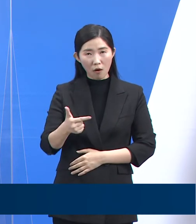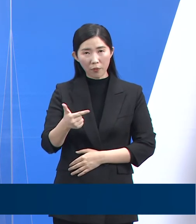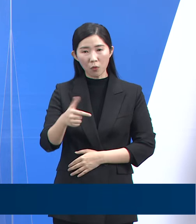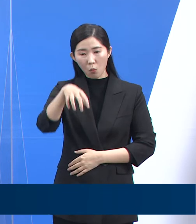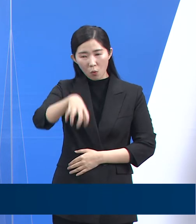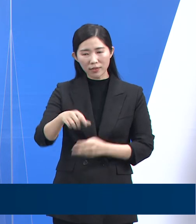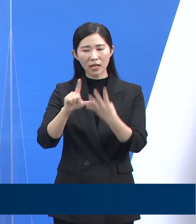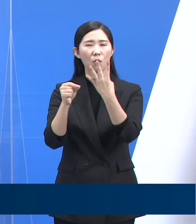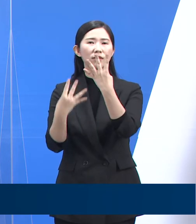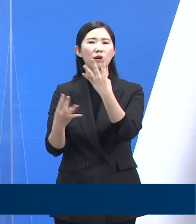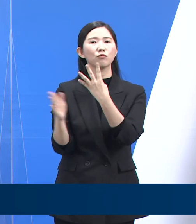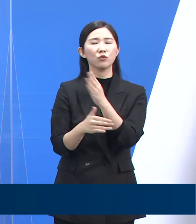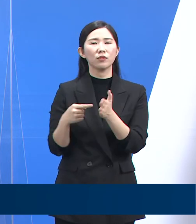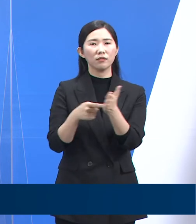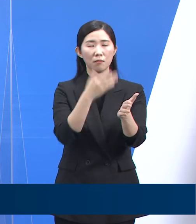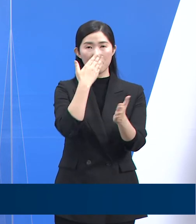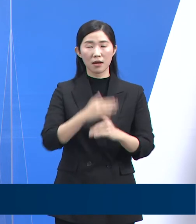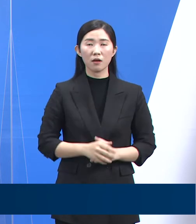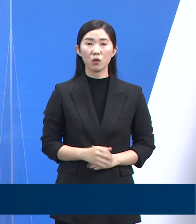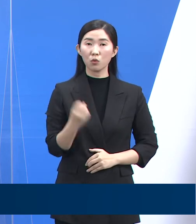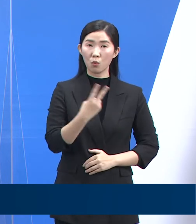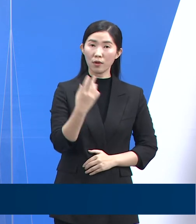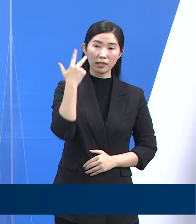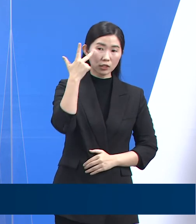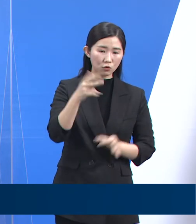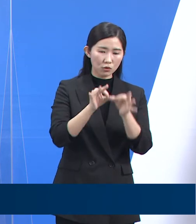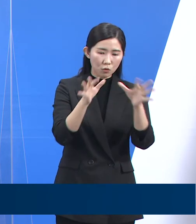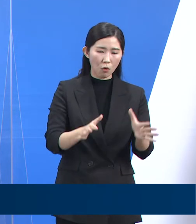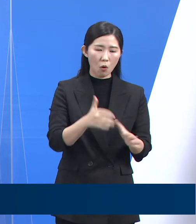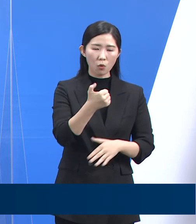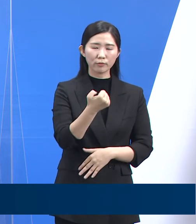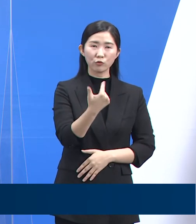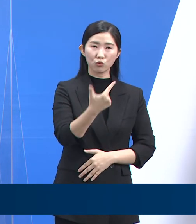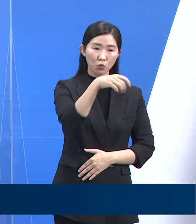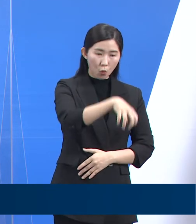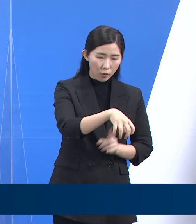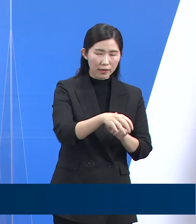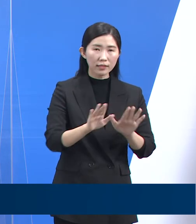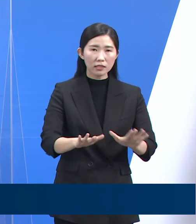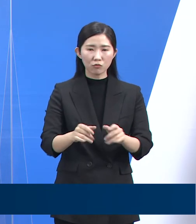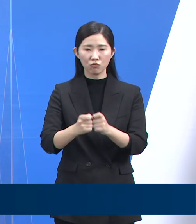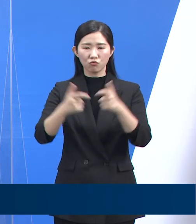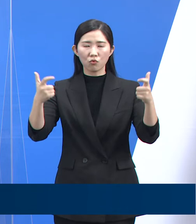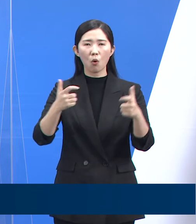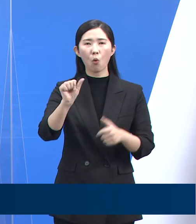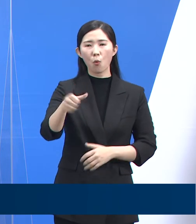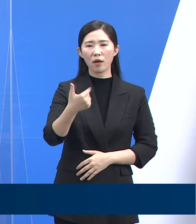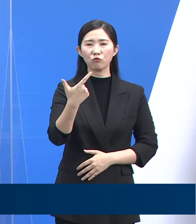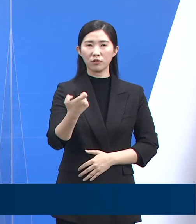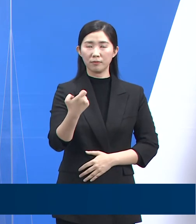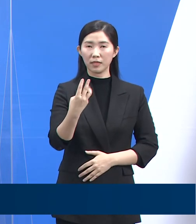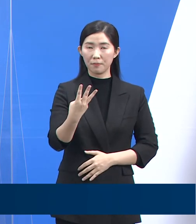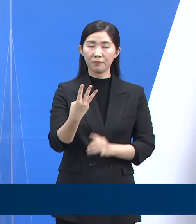외래진료센터는 지난 한 주 동안 56개소에서 563개가 추가되어 총